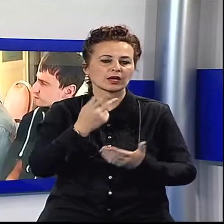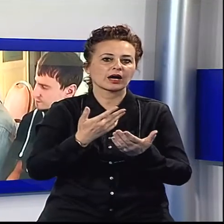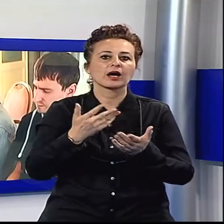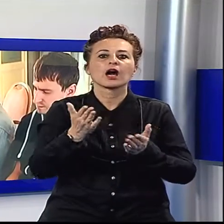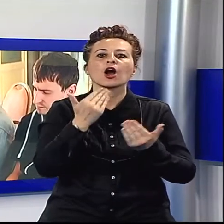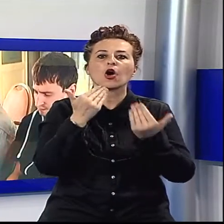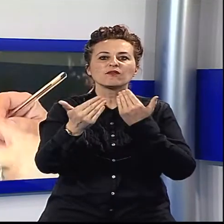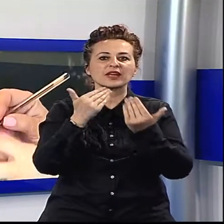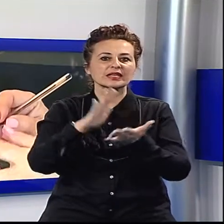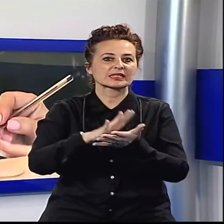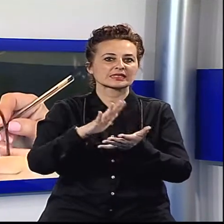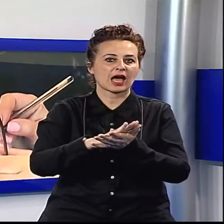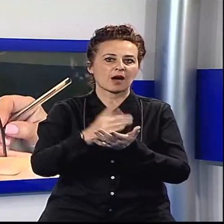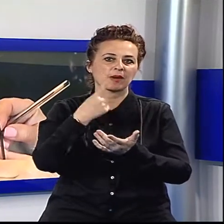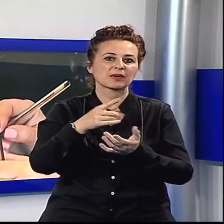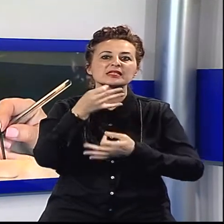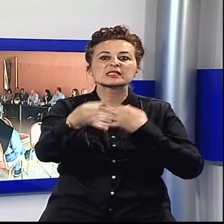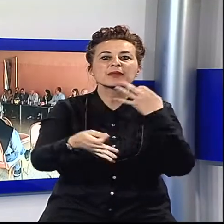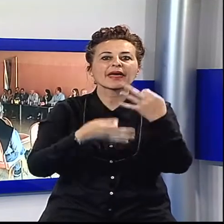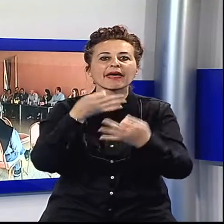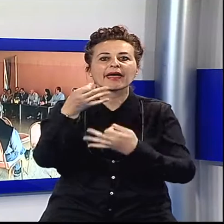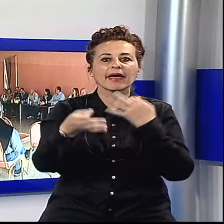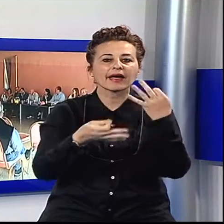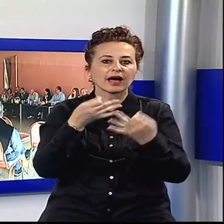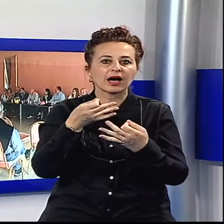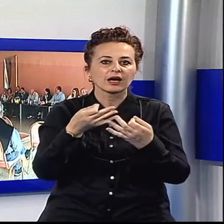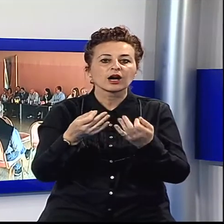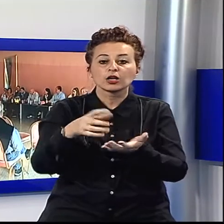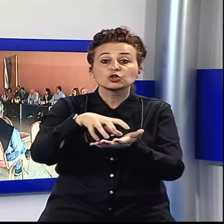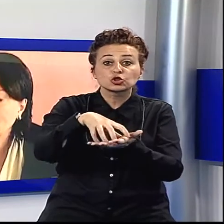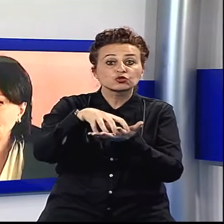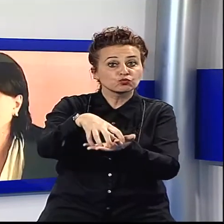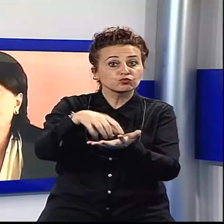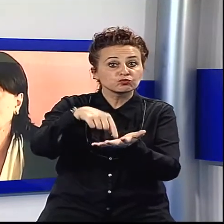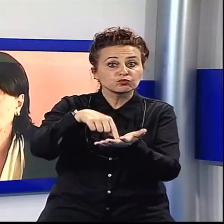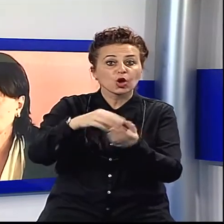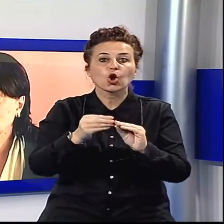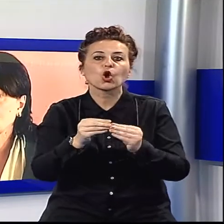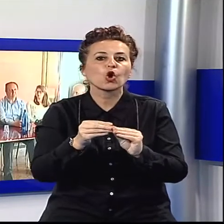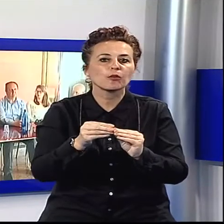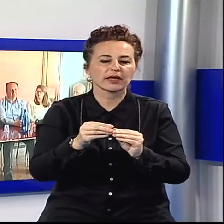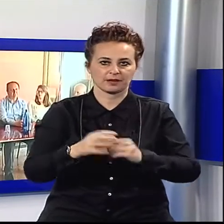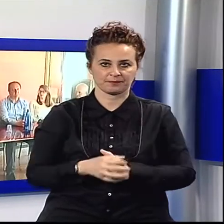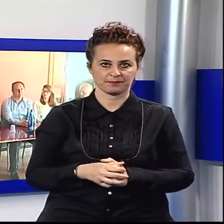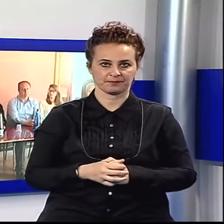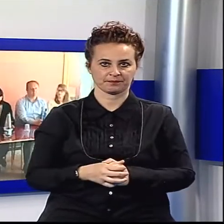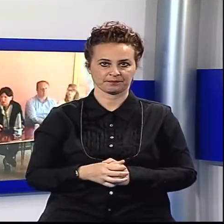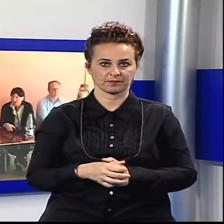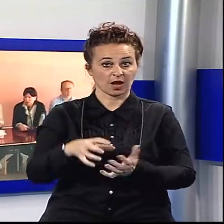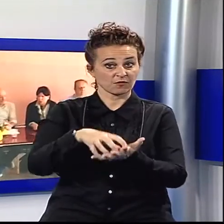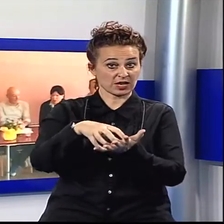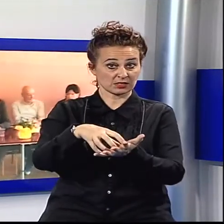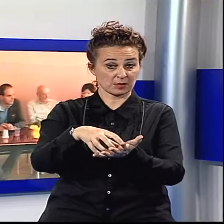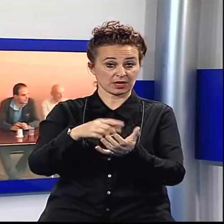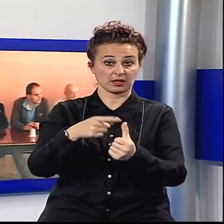che hanno portato nella città termale oltre 4 milioni concessi dal Ministero degli Interni sotto il governo Gentiloni. I finanziamenti